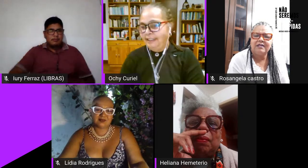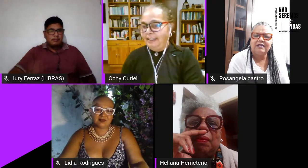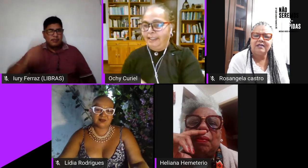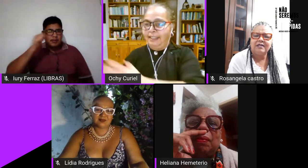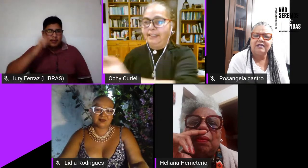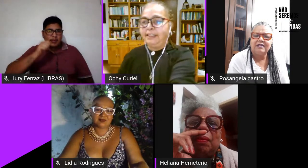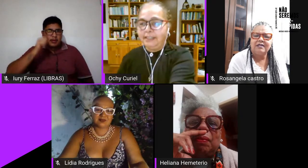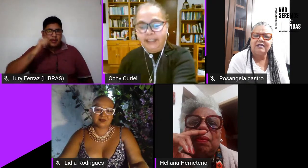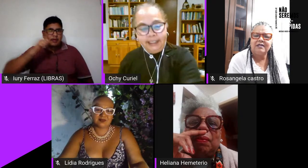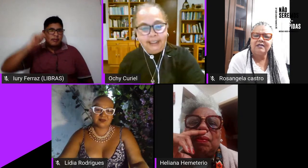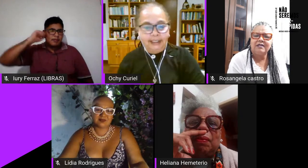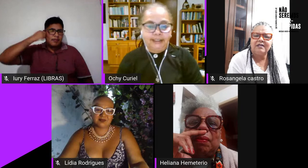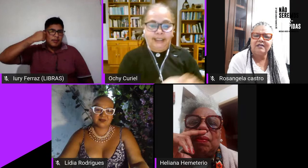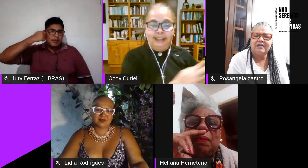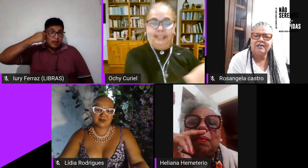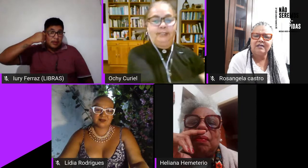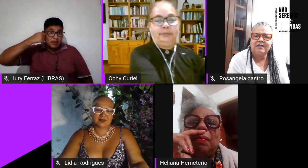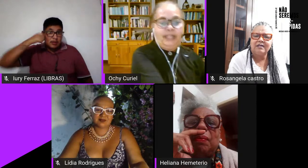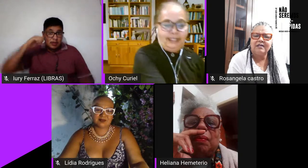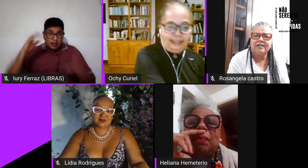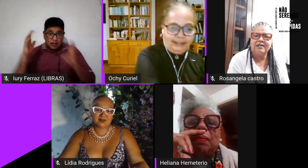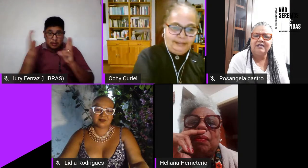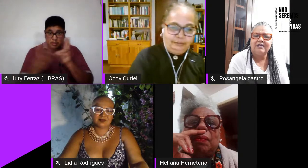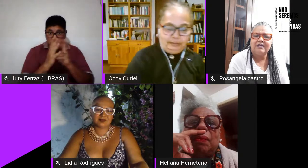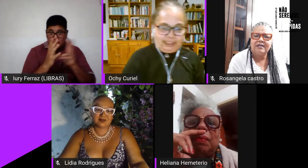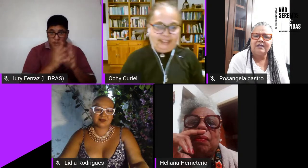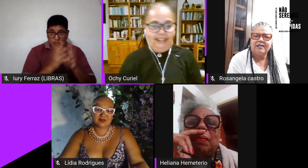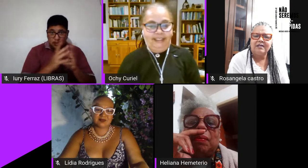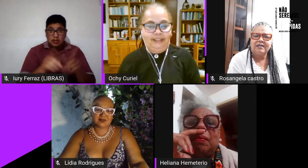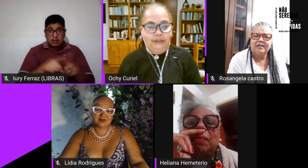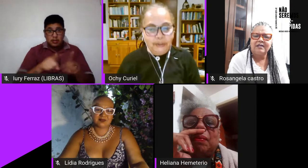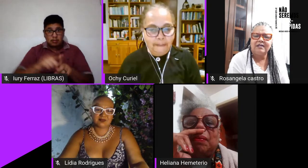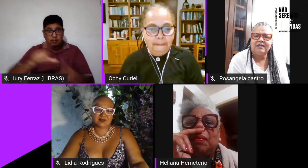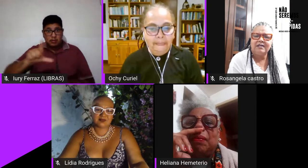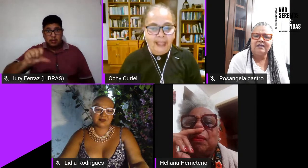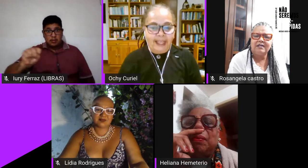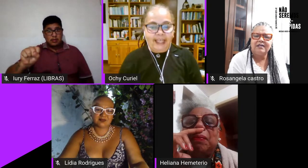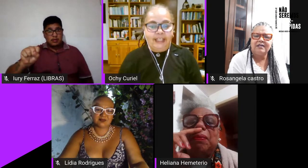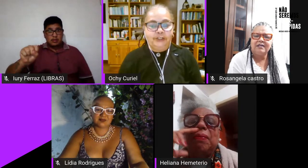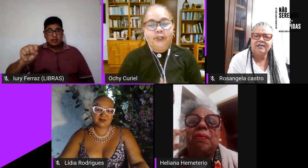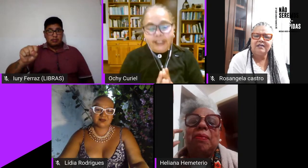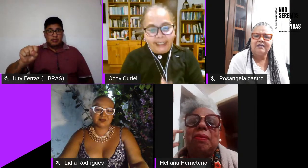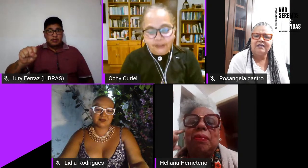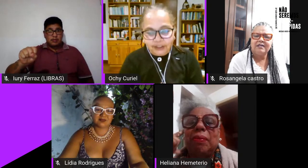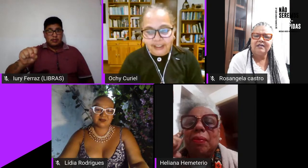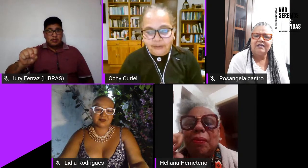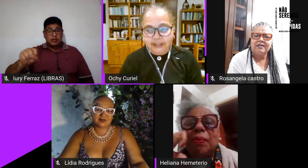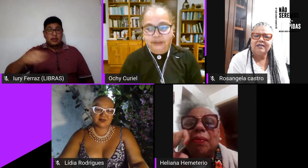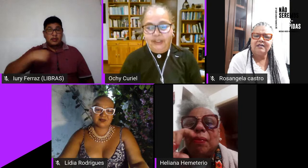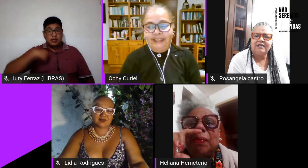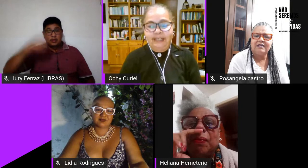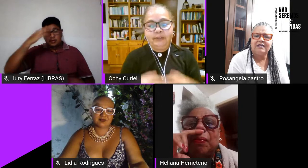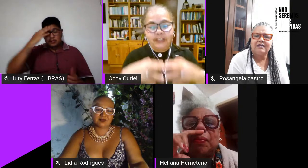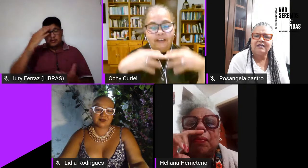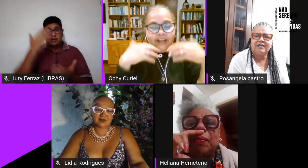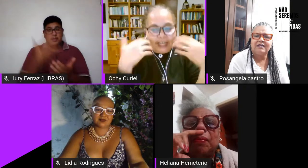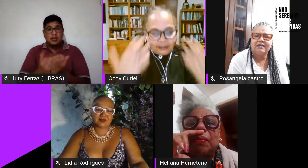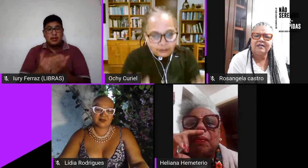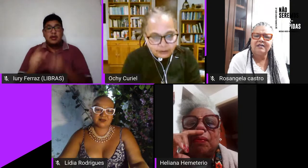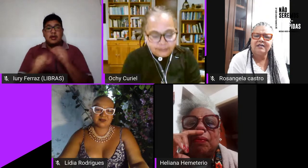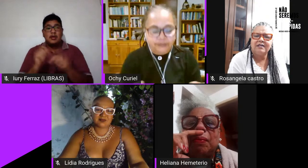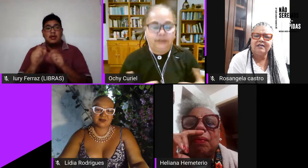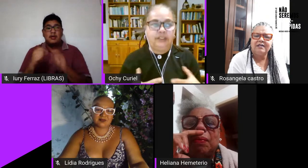negra de gente indígena de lesbianas feministas não? eu acho que quando estamos